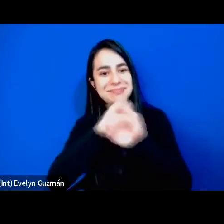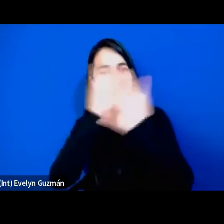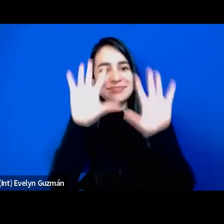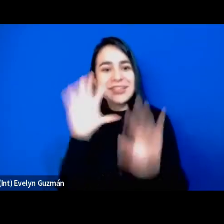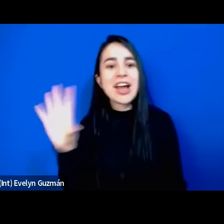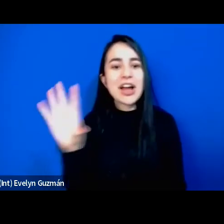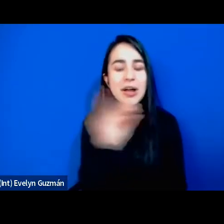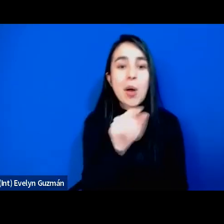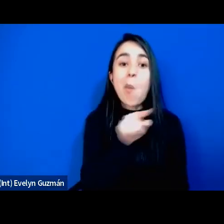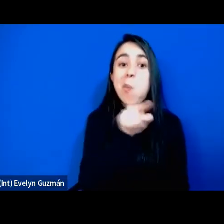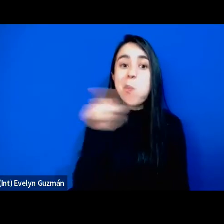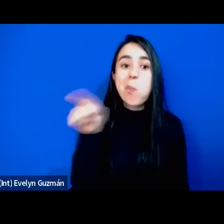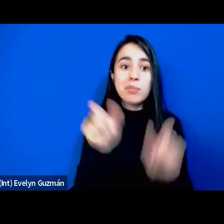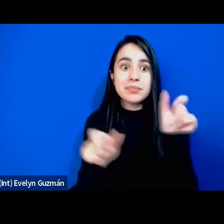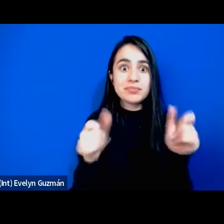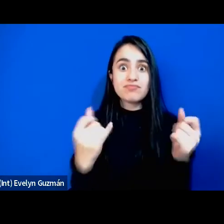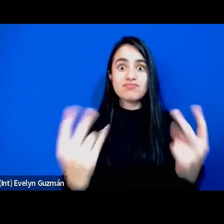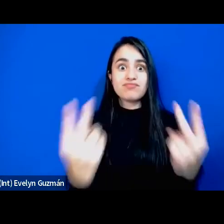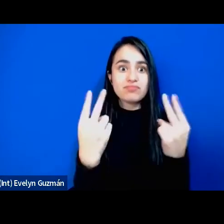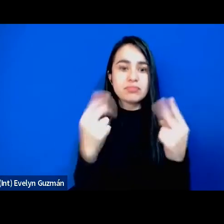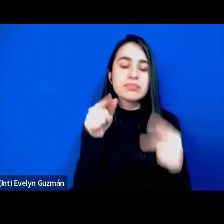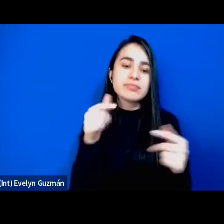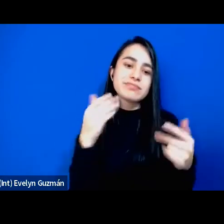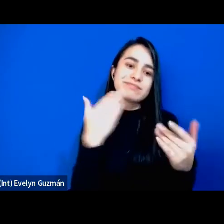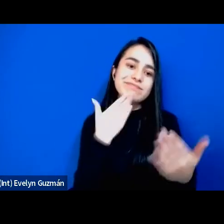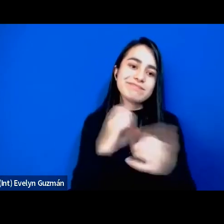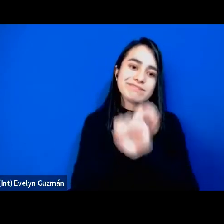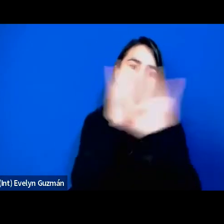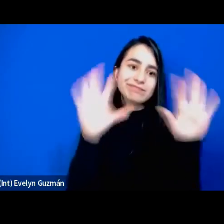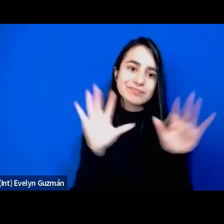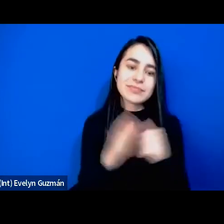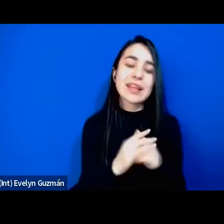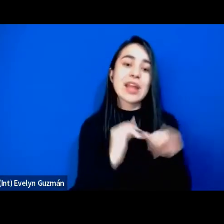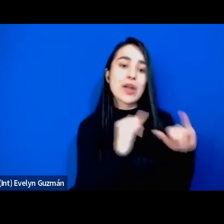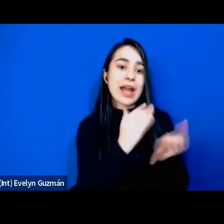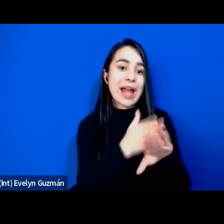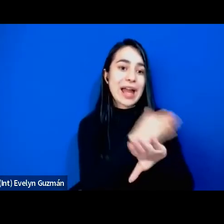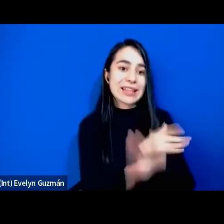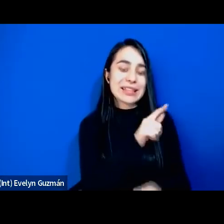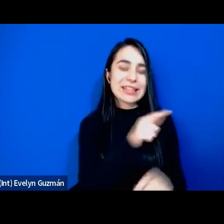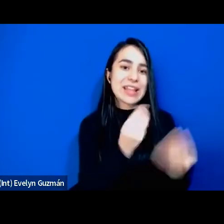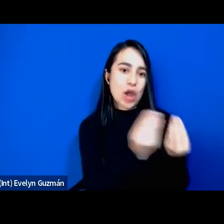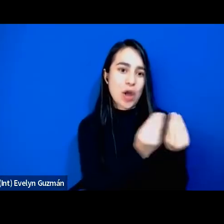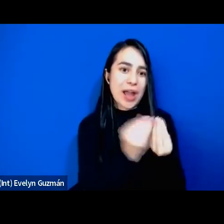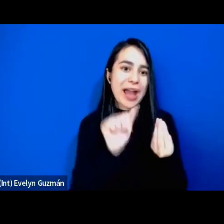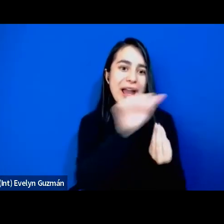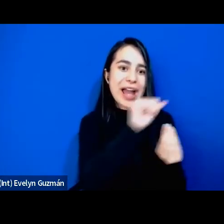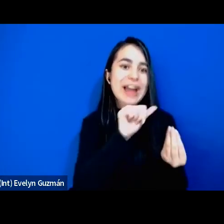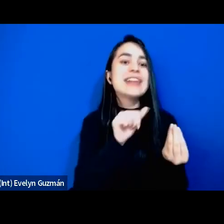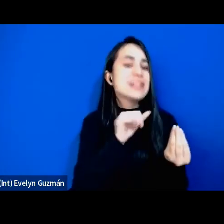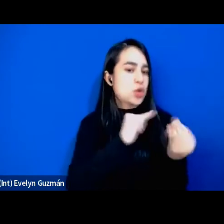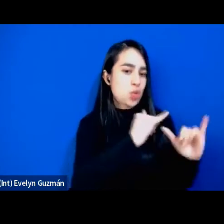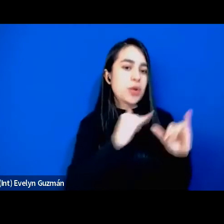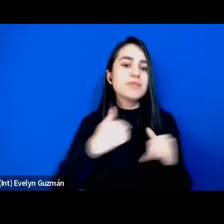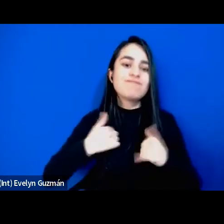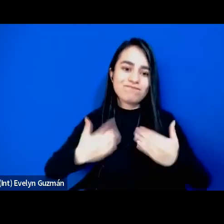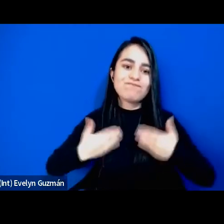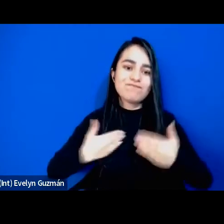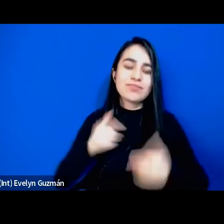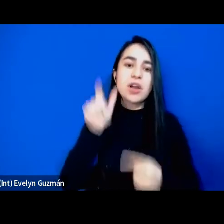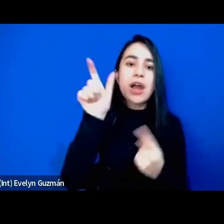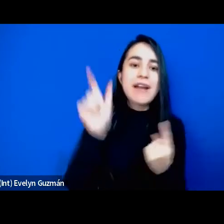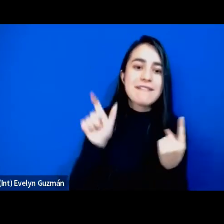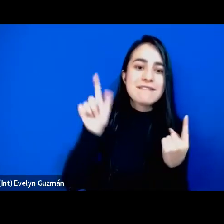para todas las personas que están conectadas y al igual que mis compañeras estoy muy contenta porque a Flavia